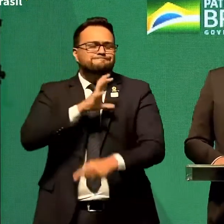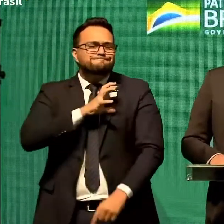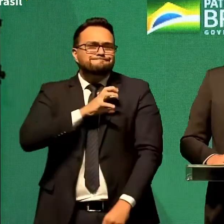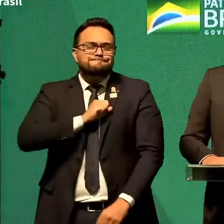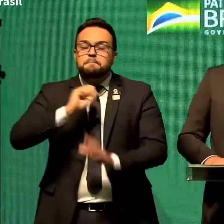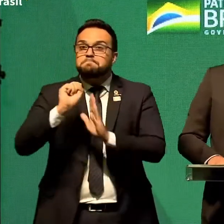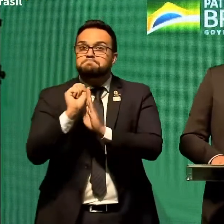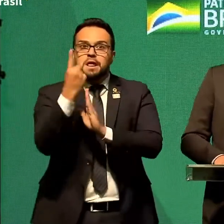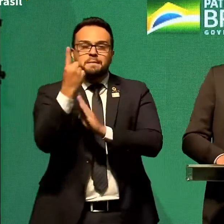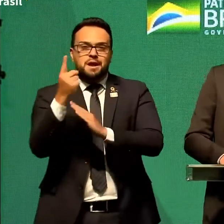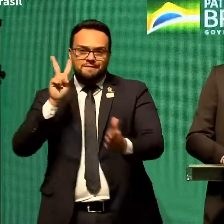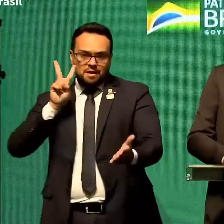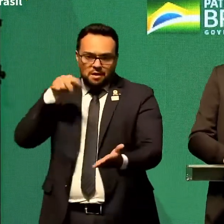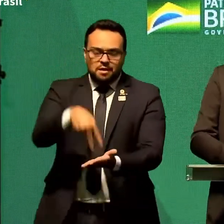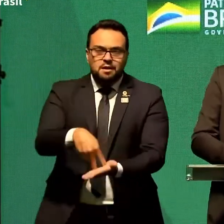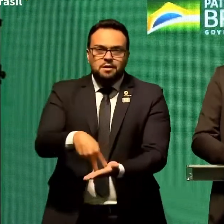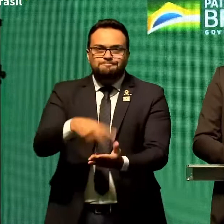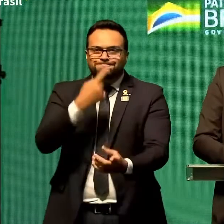a primeira vez que estive aqui.